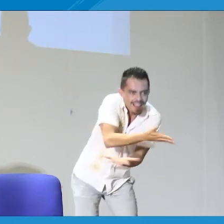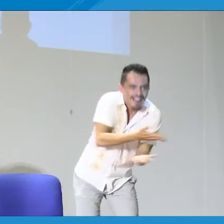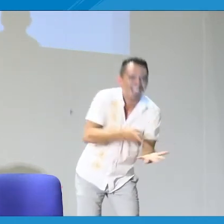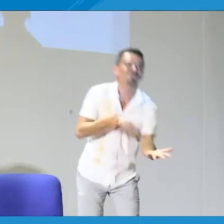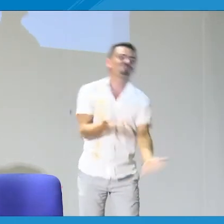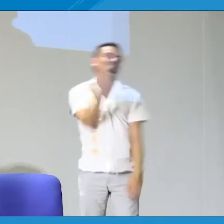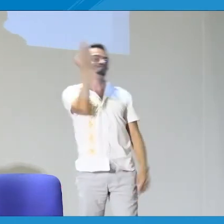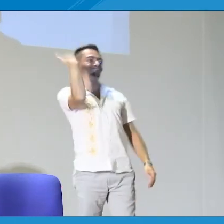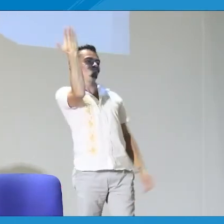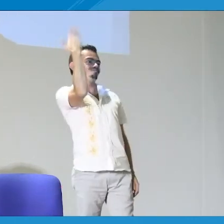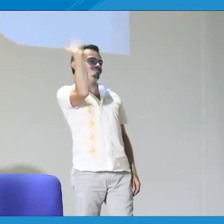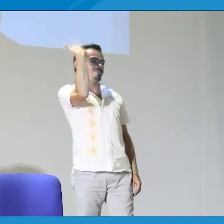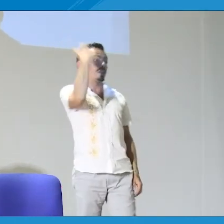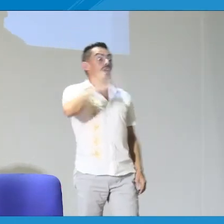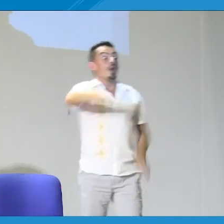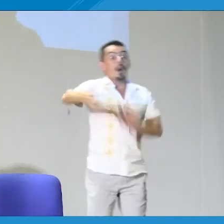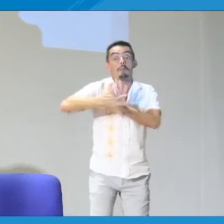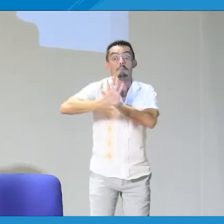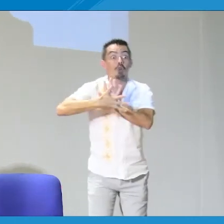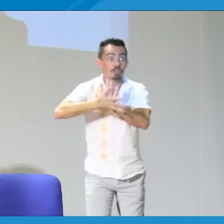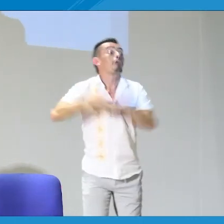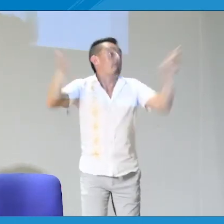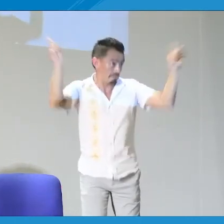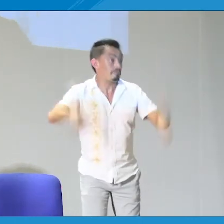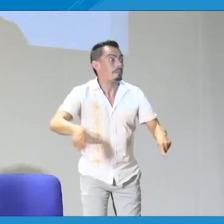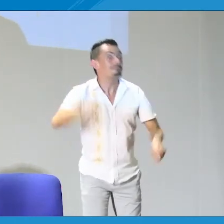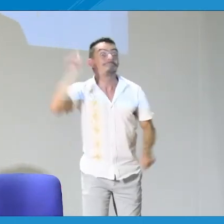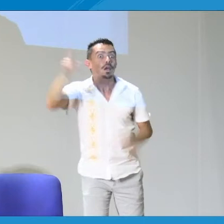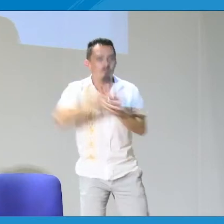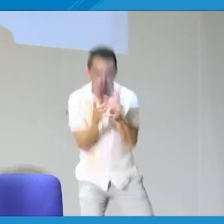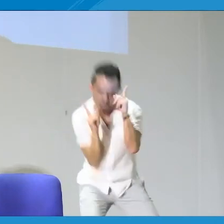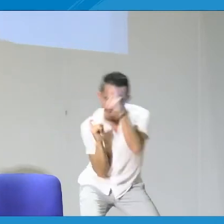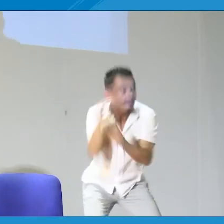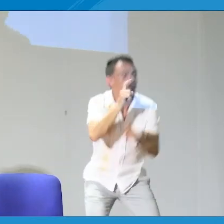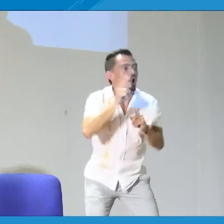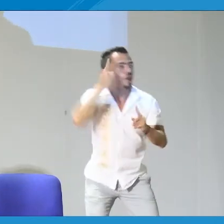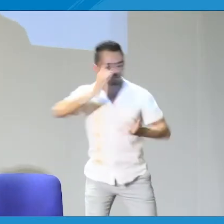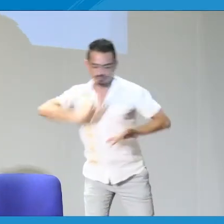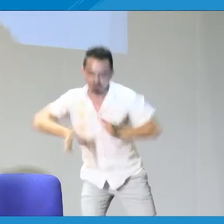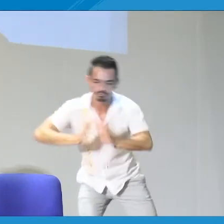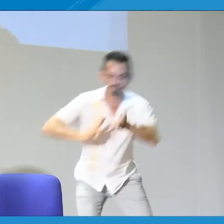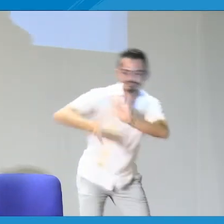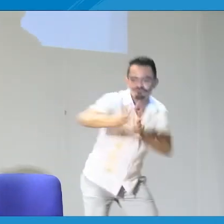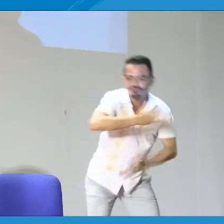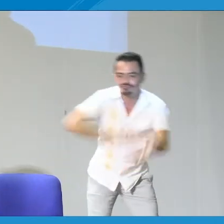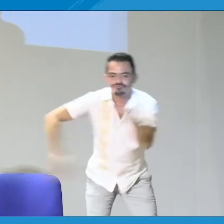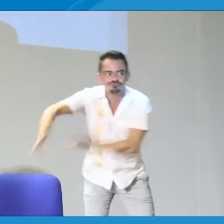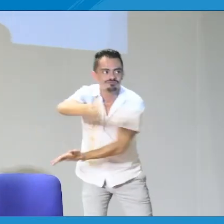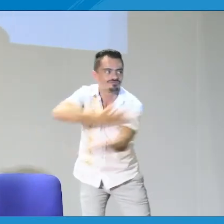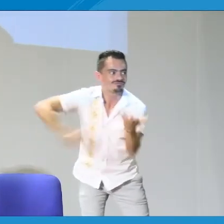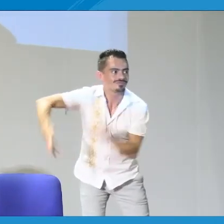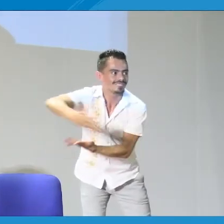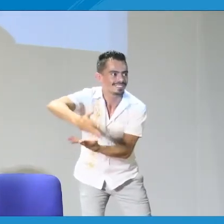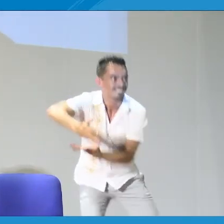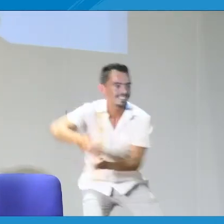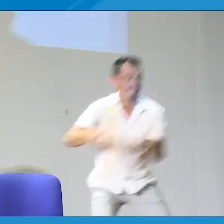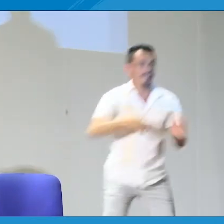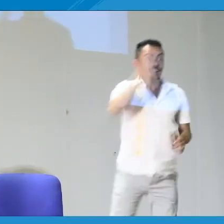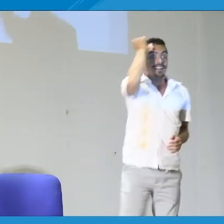esa metalingüística de los niños sordos y de los docentes a través de los docentes, aclaración de